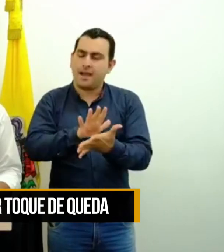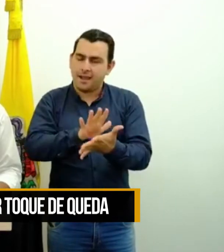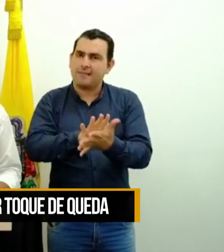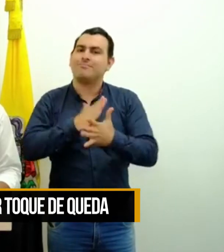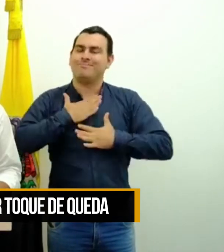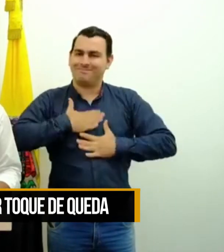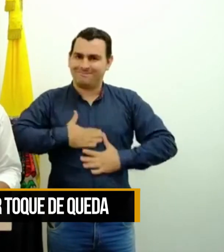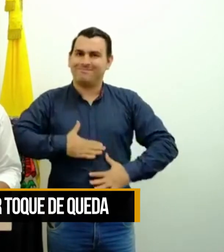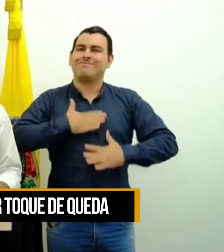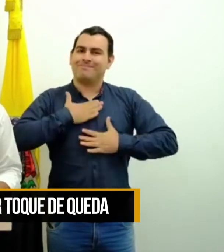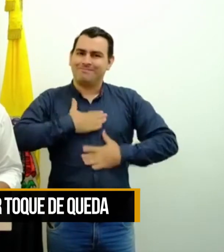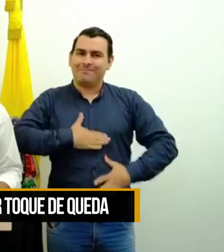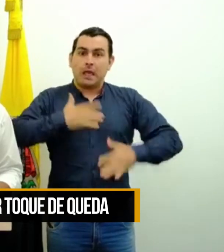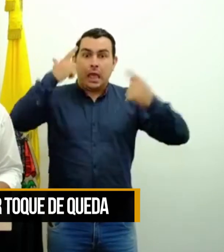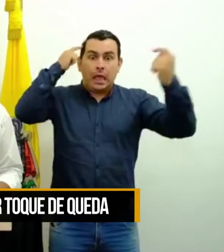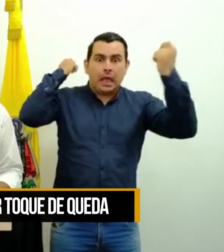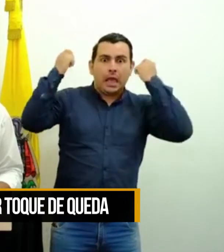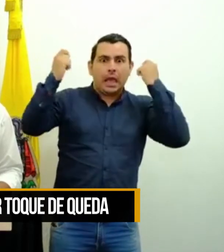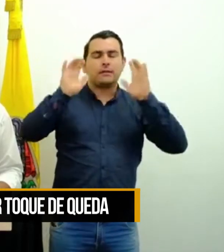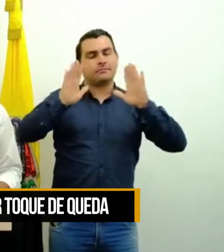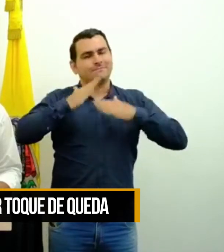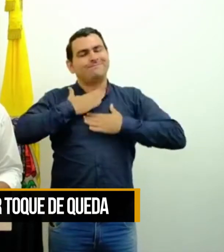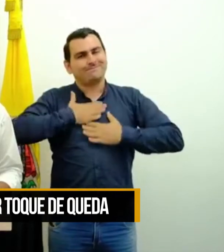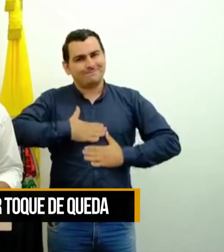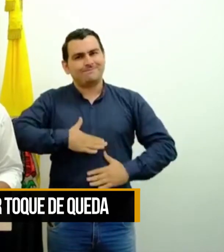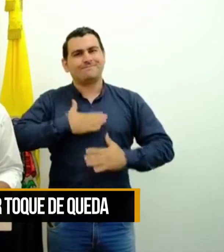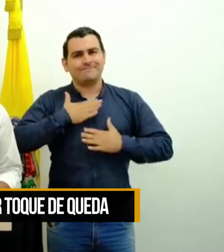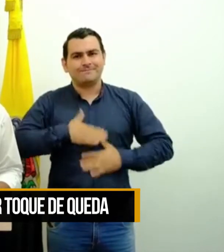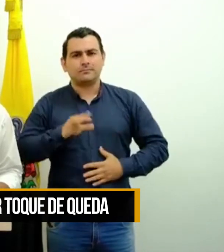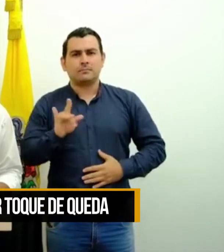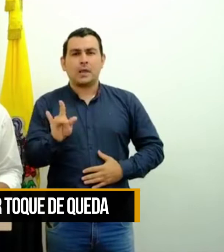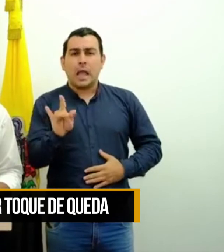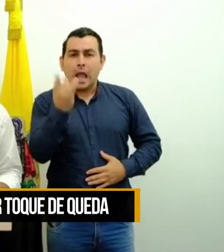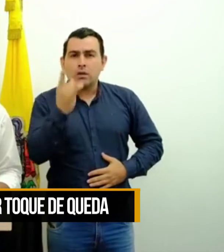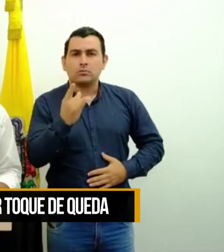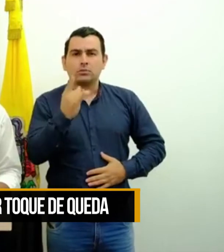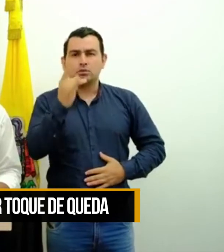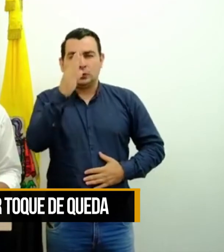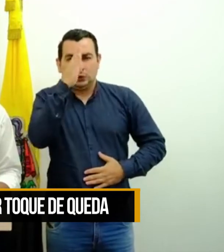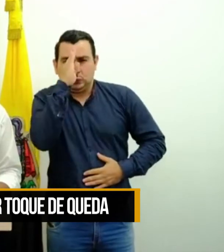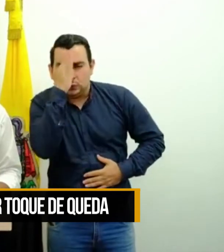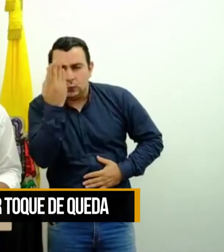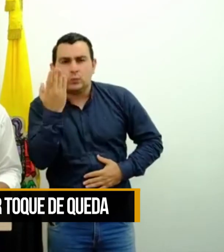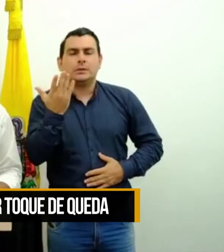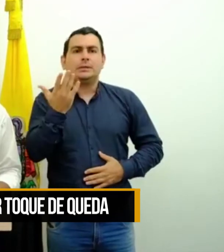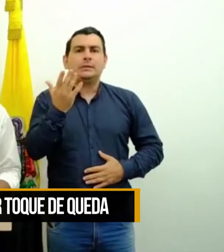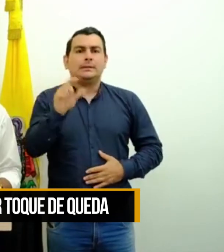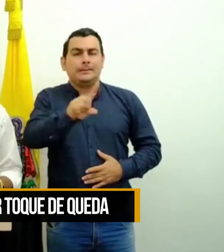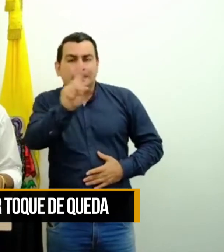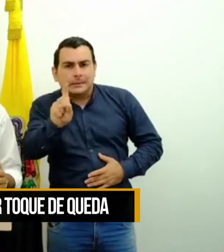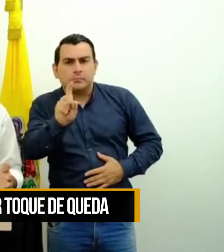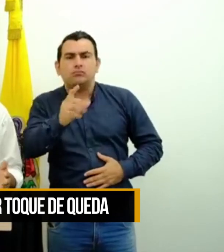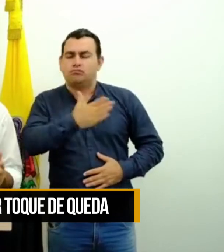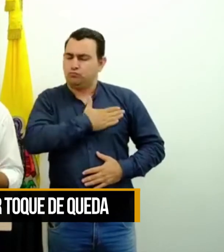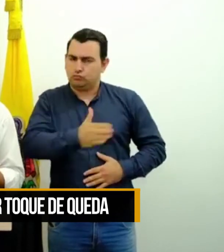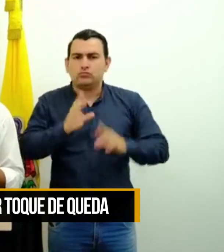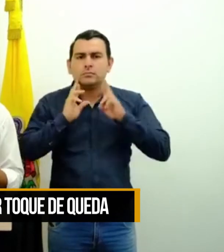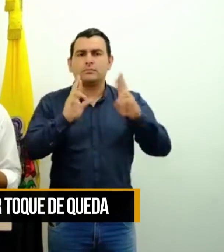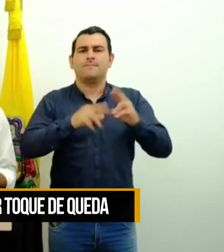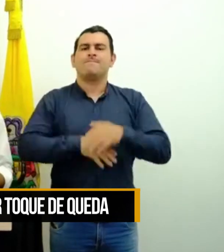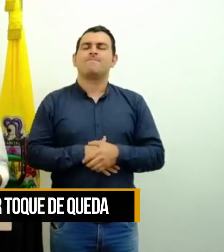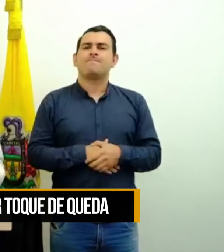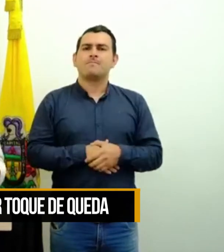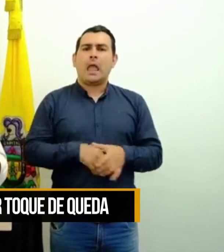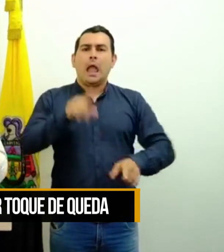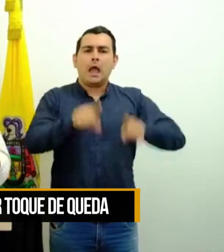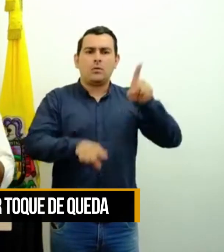todo lo que está aquí cubre cualquier duda que ustedes puedan tener. Muchos dirán, bueno, ¿y yo cómo voy a